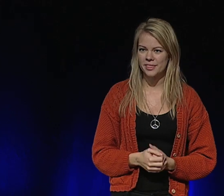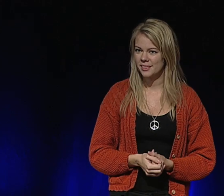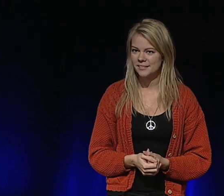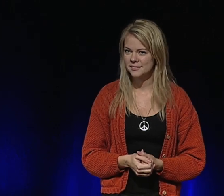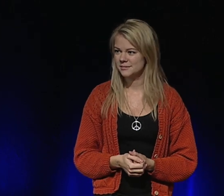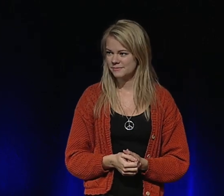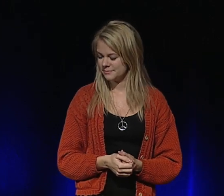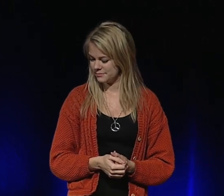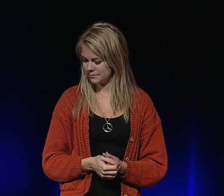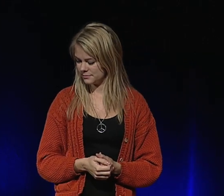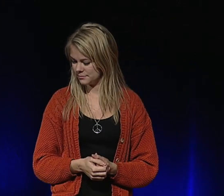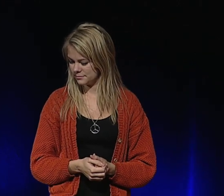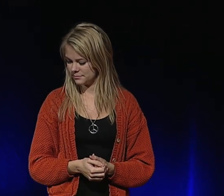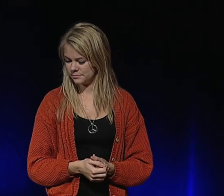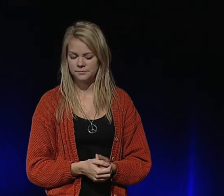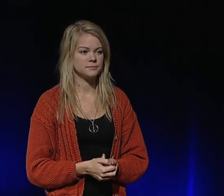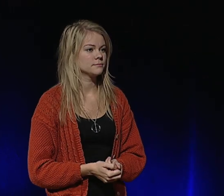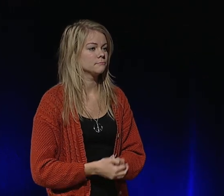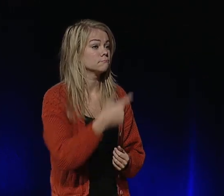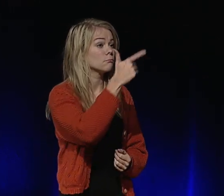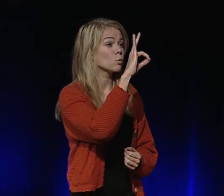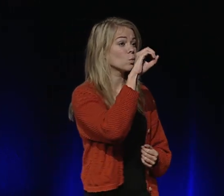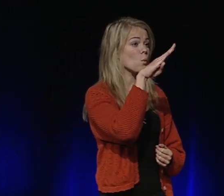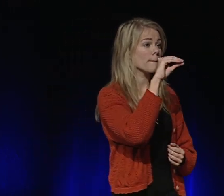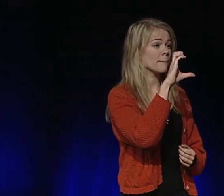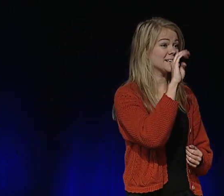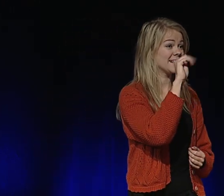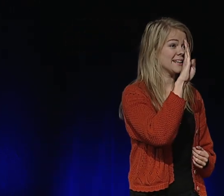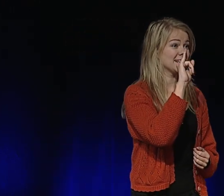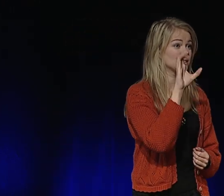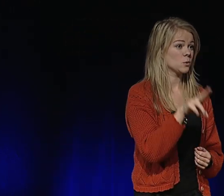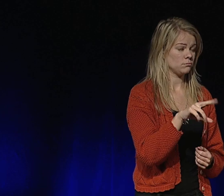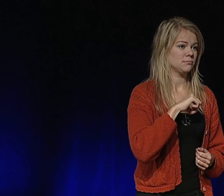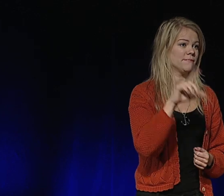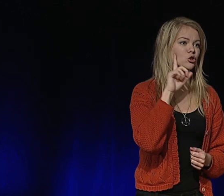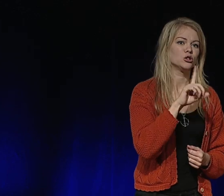samhället inte har råd att vara utan. Thomas Edison var döv.